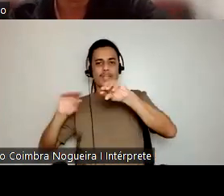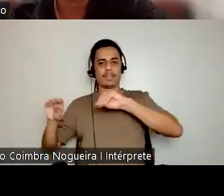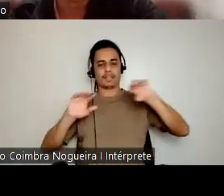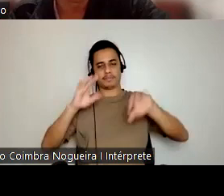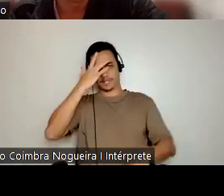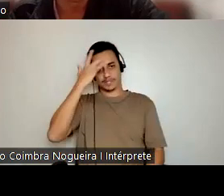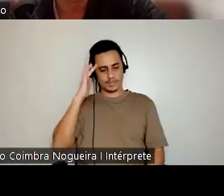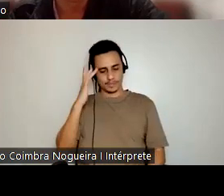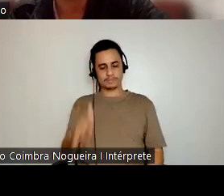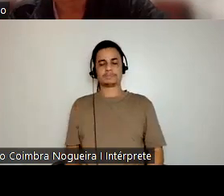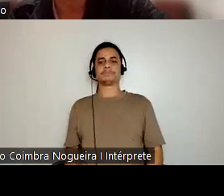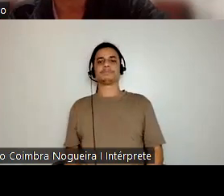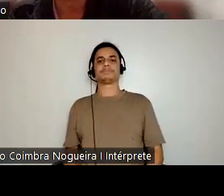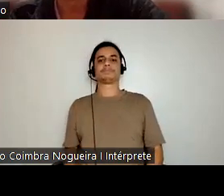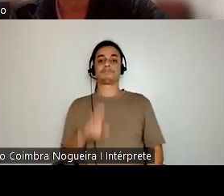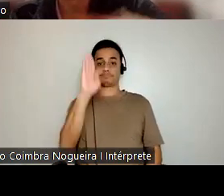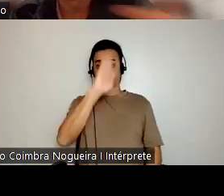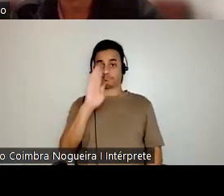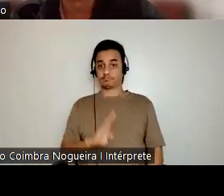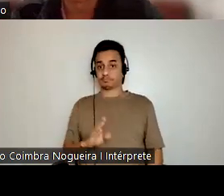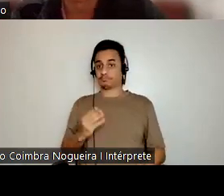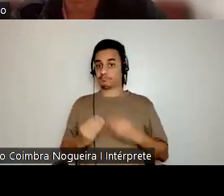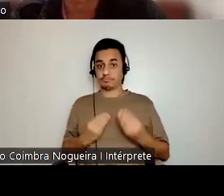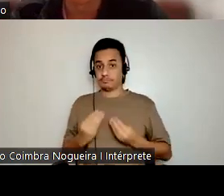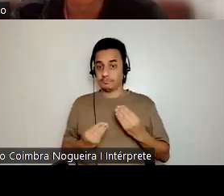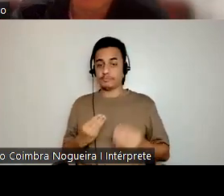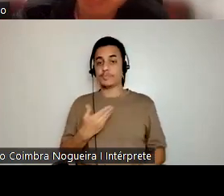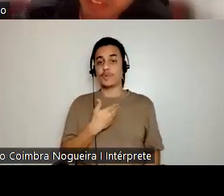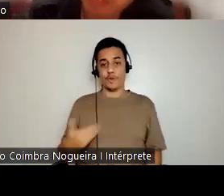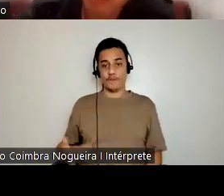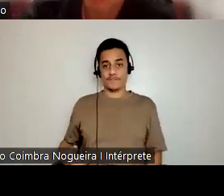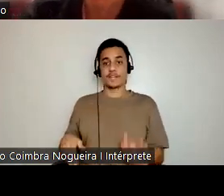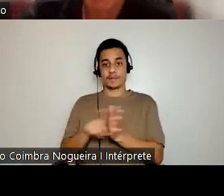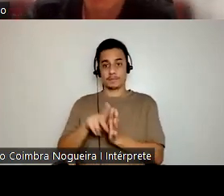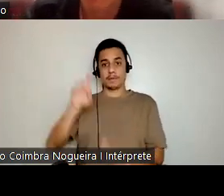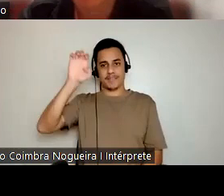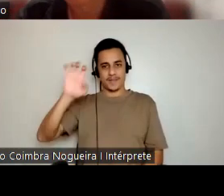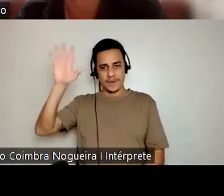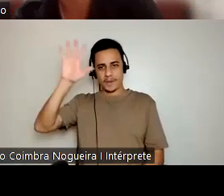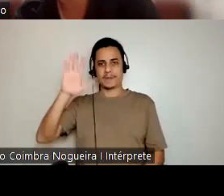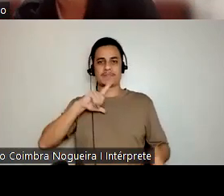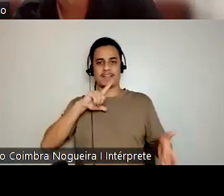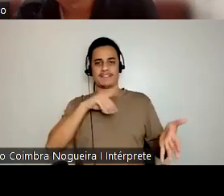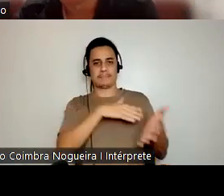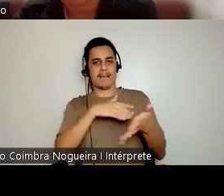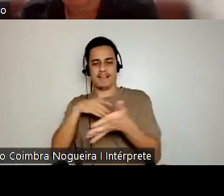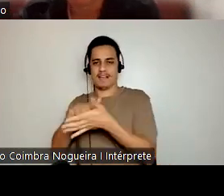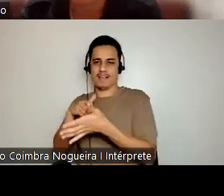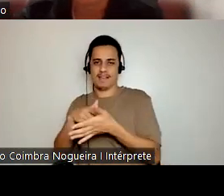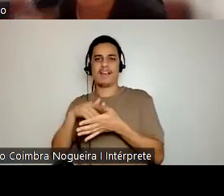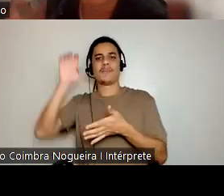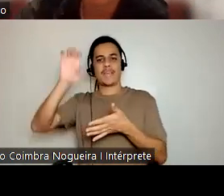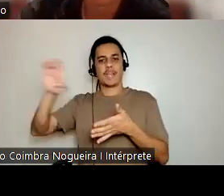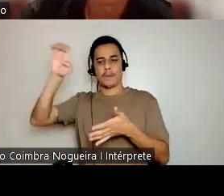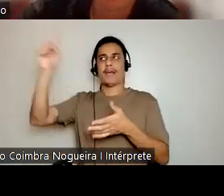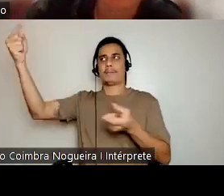e no caso do Brasil, os governos europeus estavam barrando a imigração europeia para o